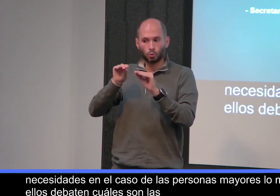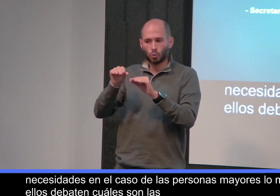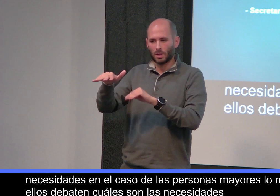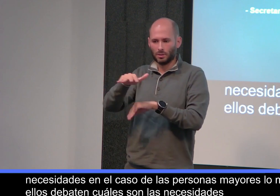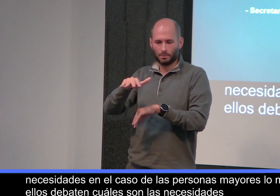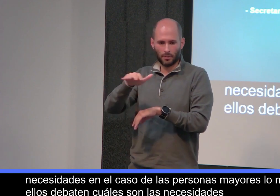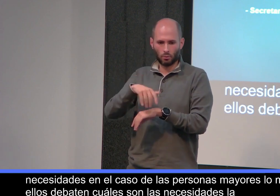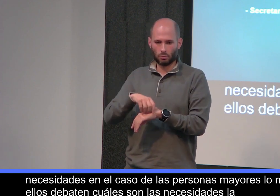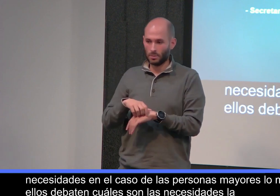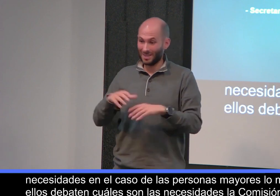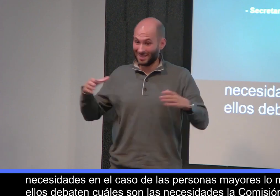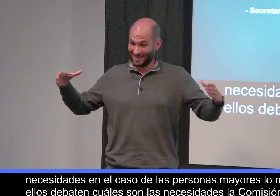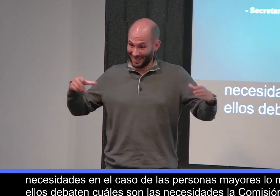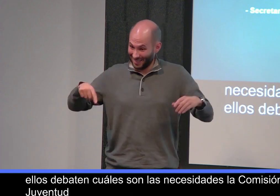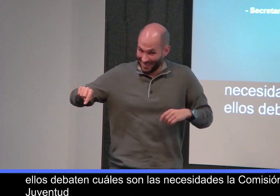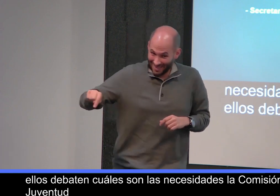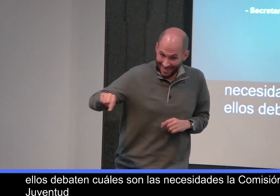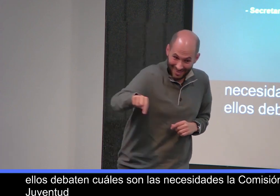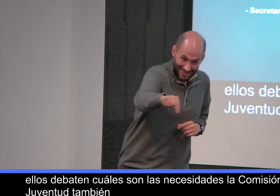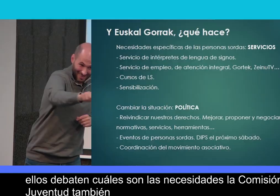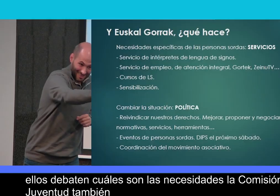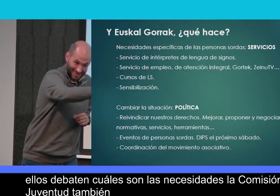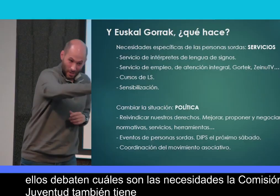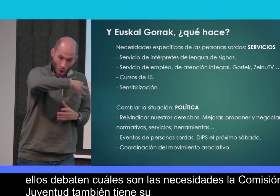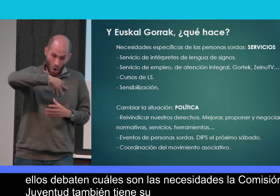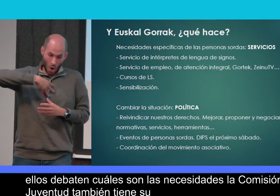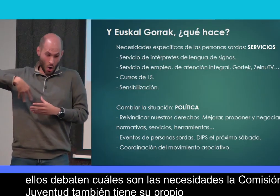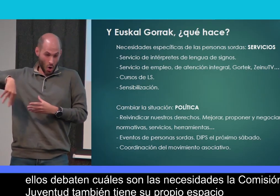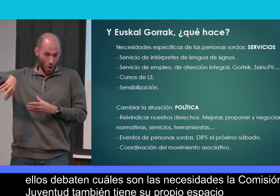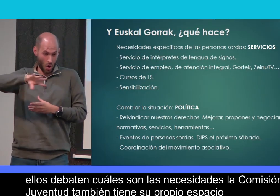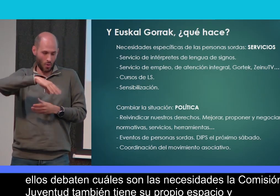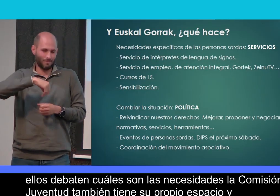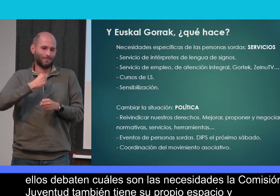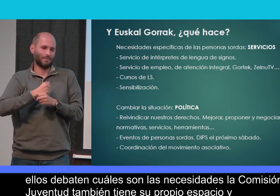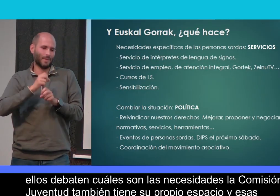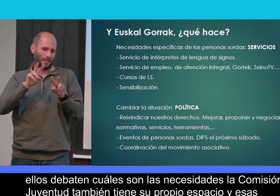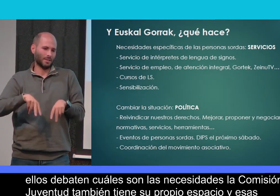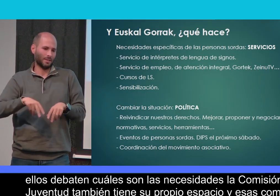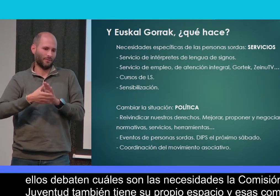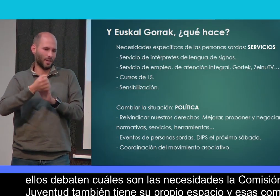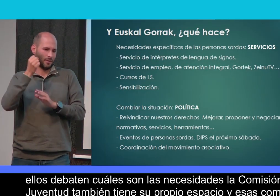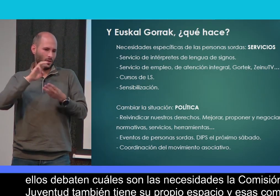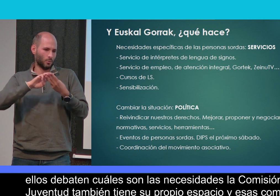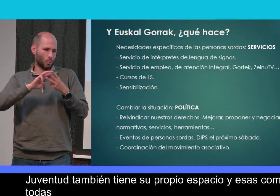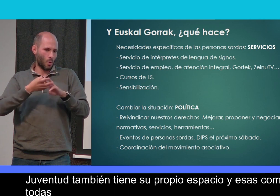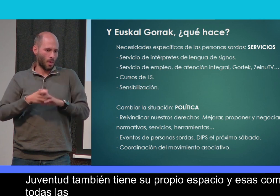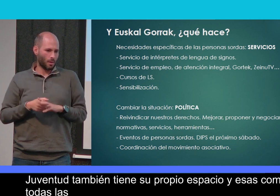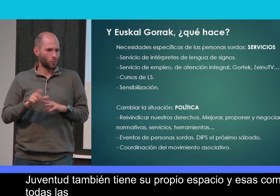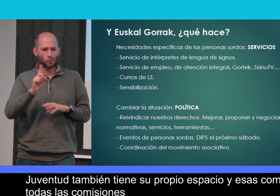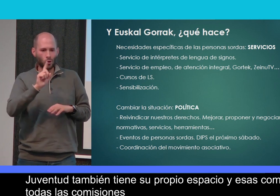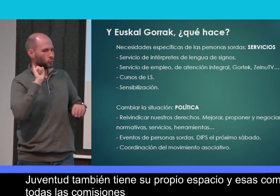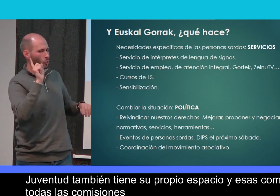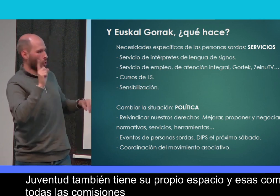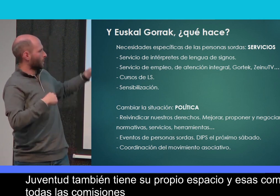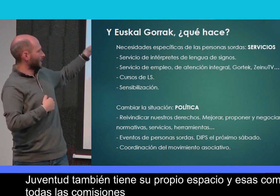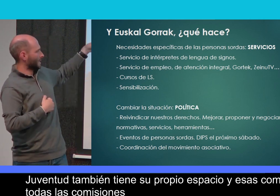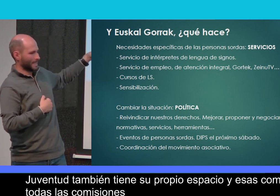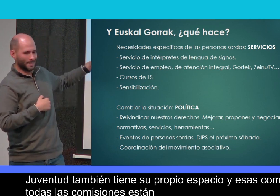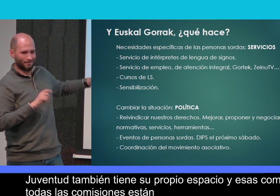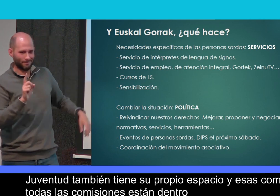Comisión de Juventud también tiene su propio espacio. Y esas comisiones, todas las comisiones, están dentro de Euskal Gorrak.